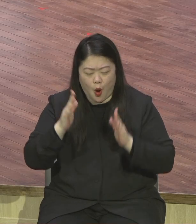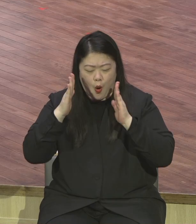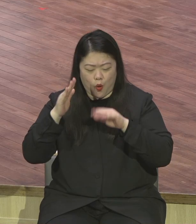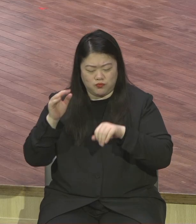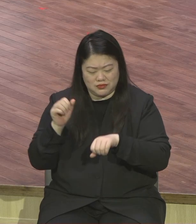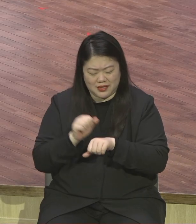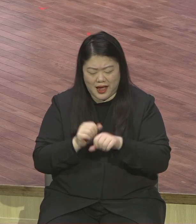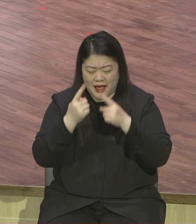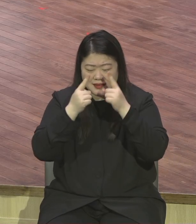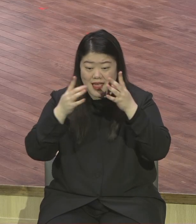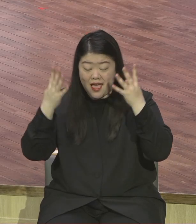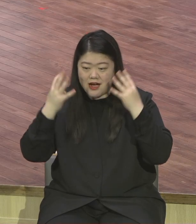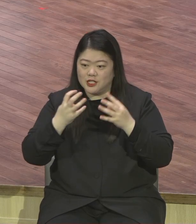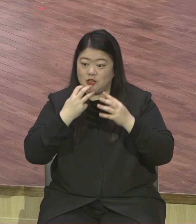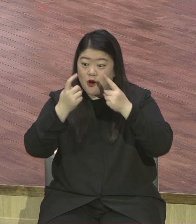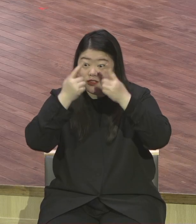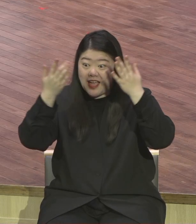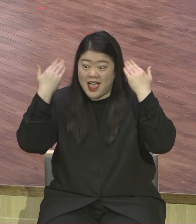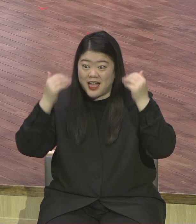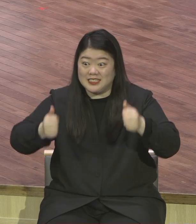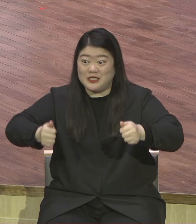집값 비싸서 집도 못 사요